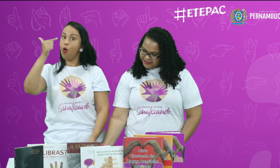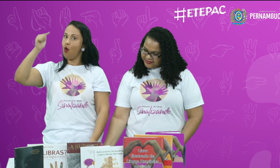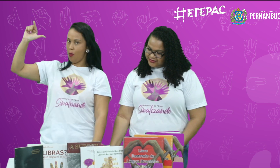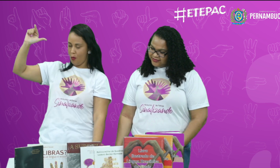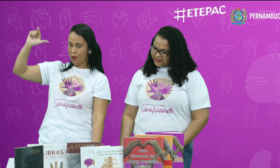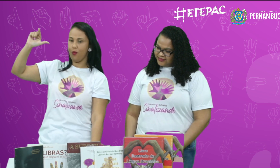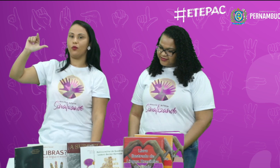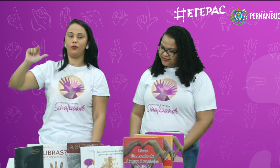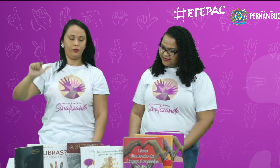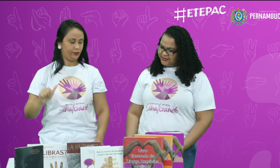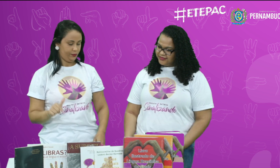Outro. Vamos lá.